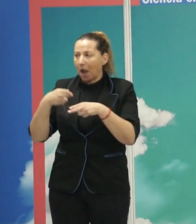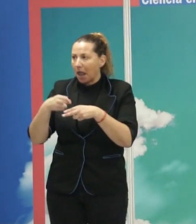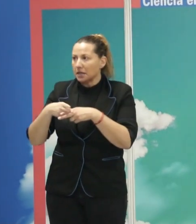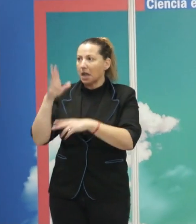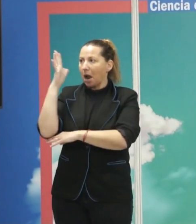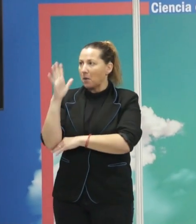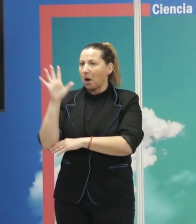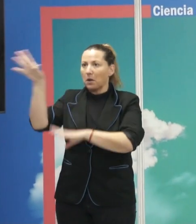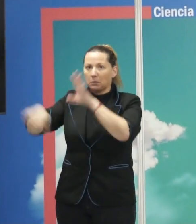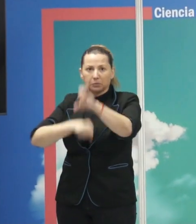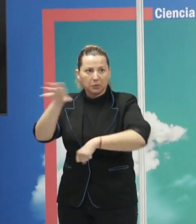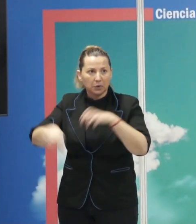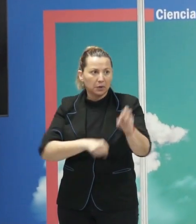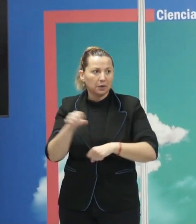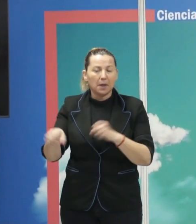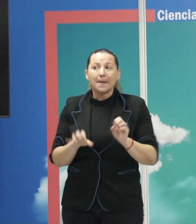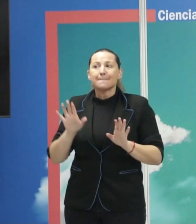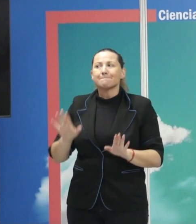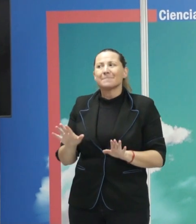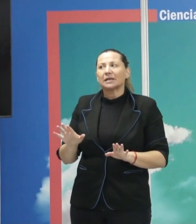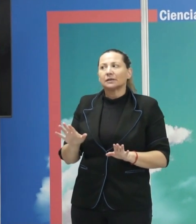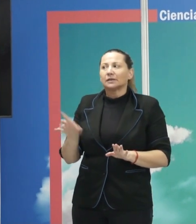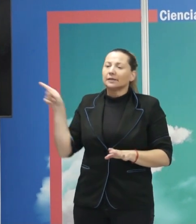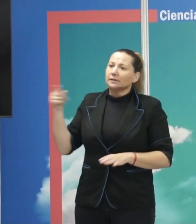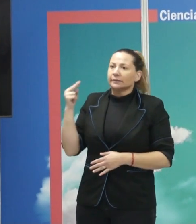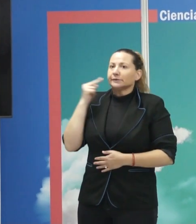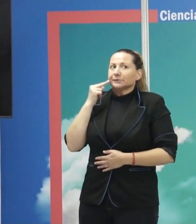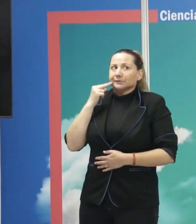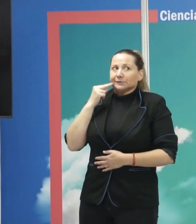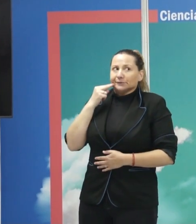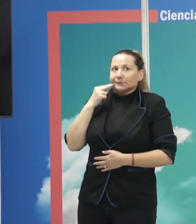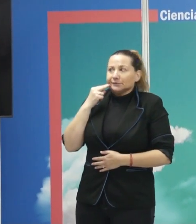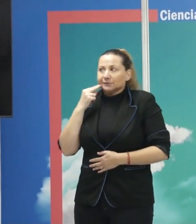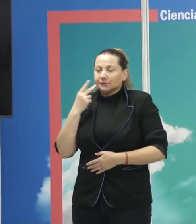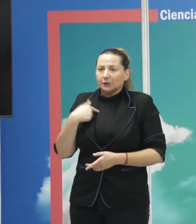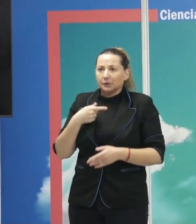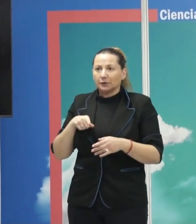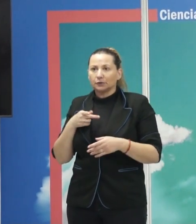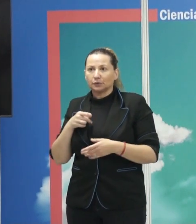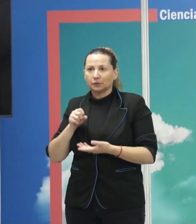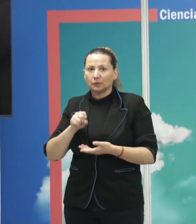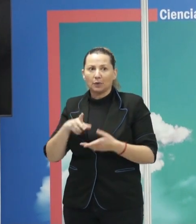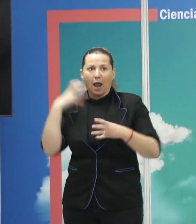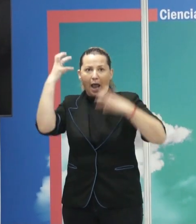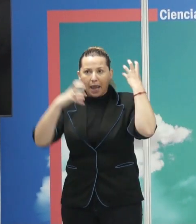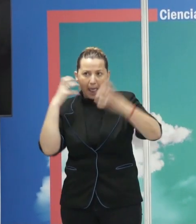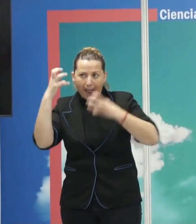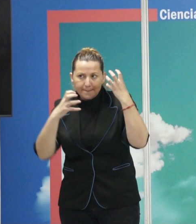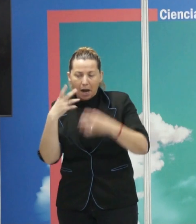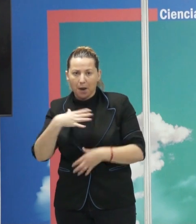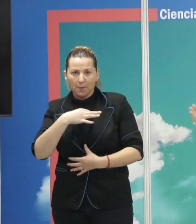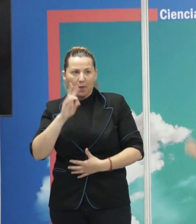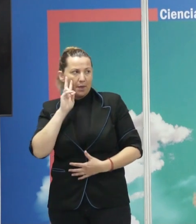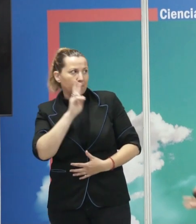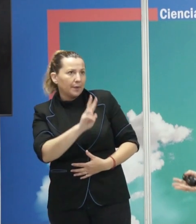pero les daba miedo al mismo tiempo porque te podías encontrar con sorpresas, ¿no? No solo animales salvajes. Bueno,